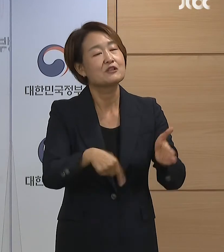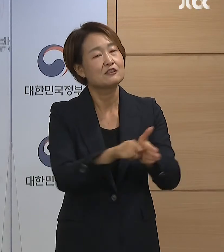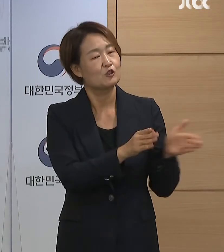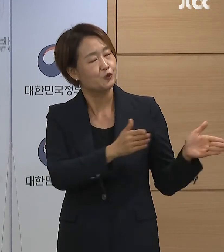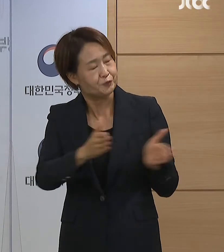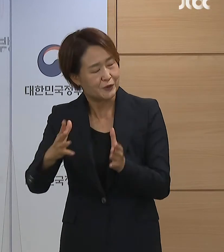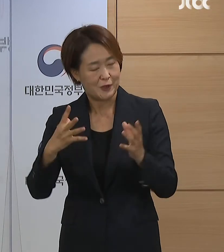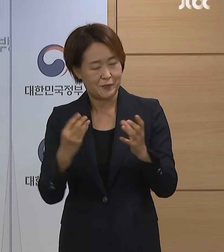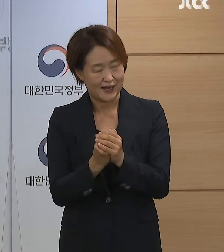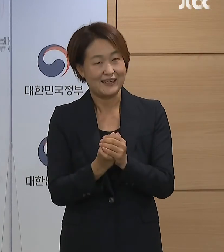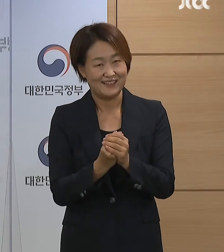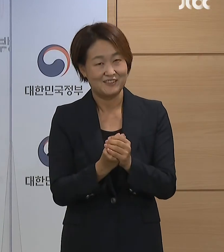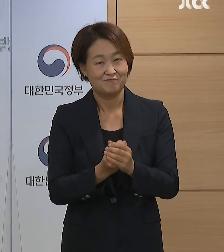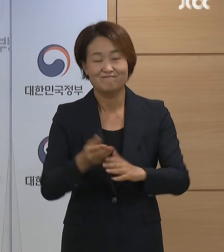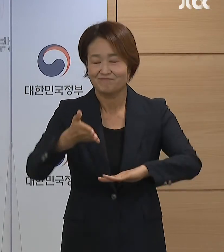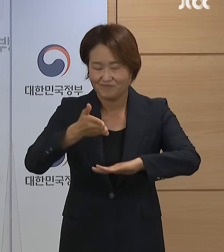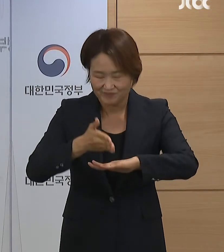하겠습니다. 여러분 감사합니다.